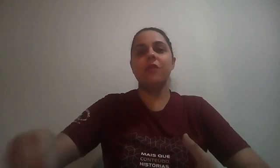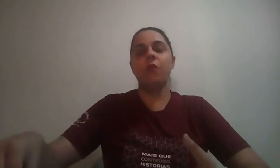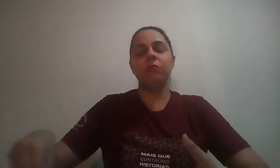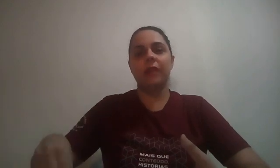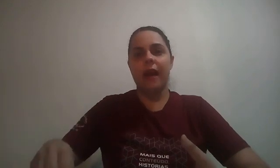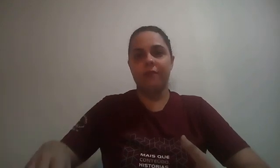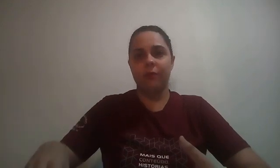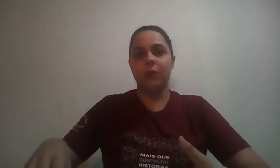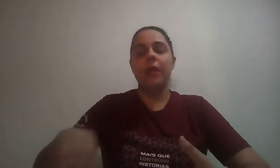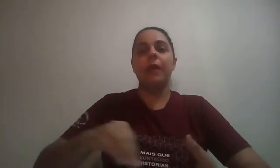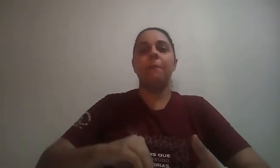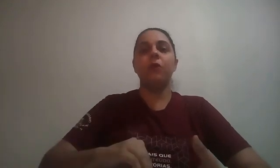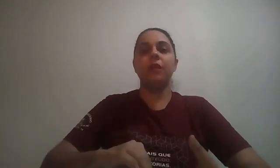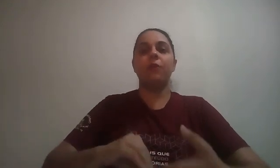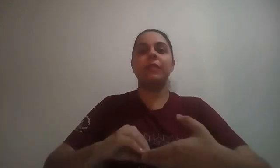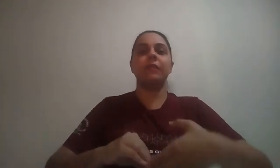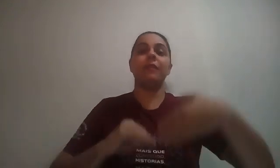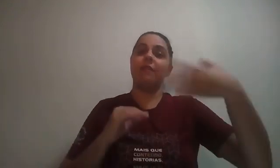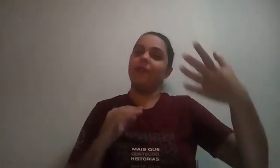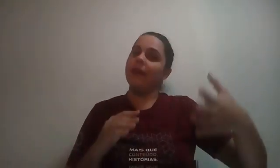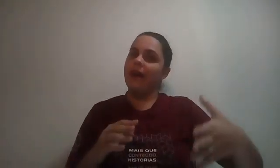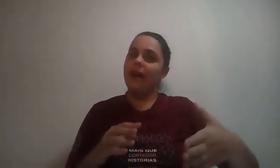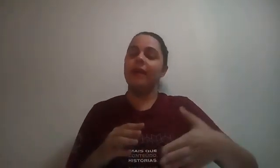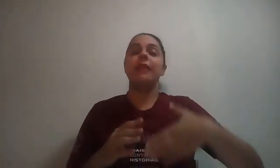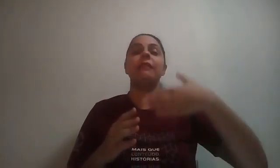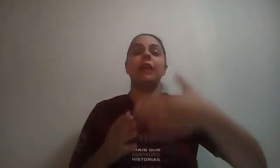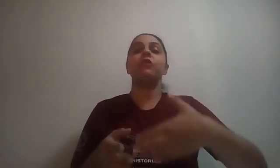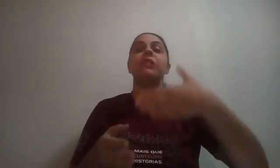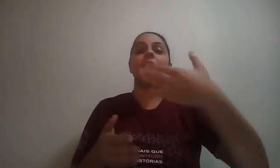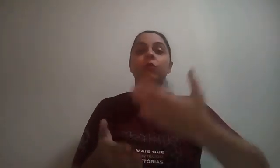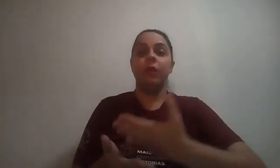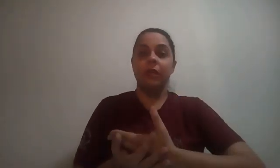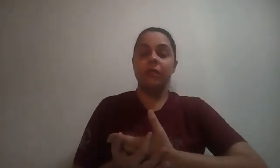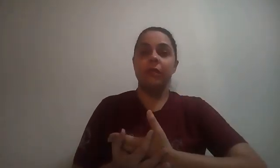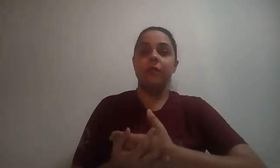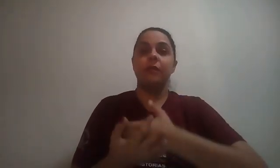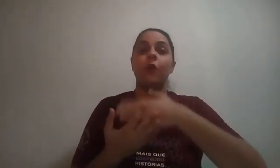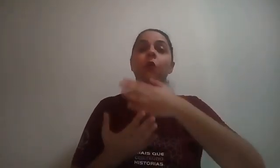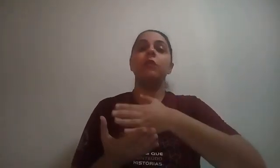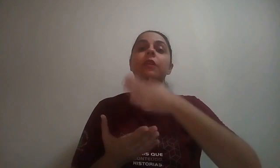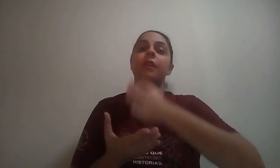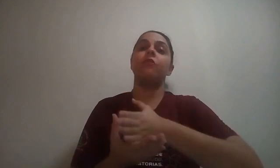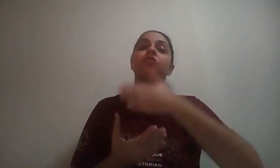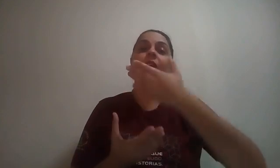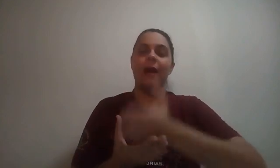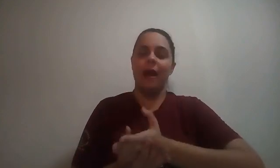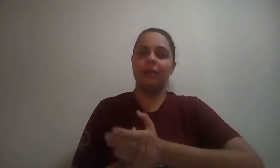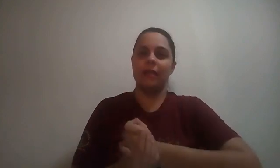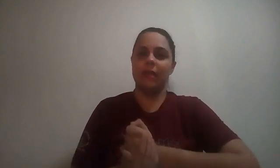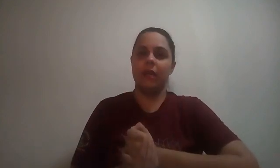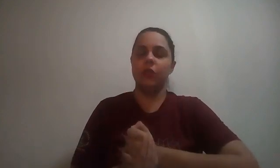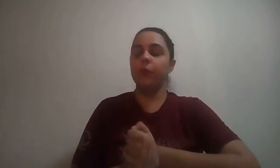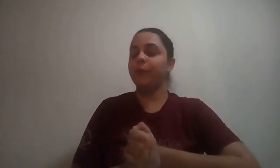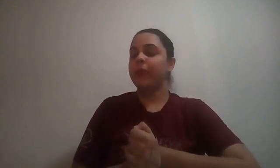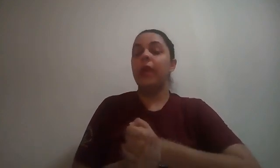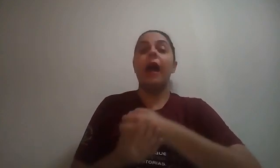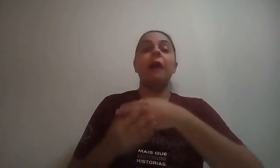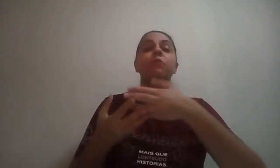encontravam e podiam, assim, navegar tendo segurança de onde iriam chegar, tá certo? A